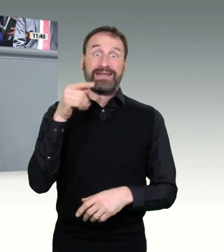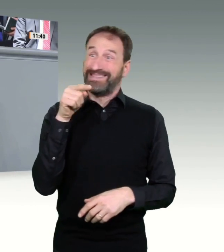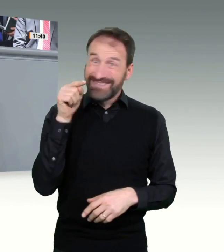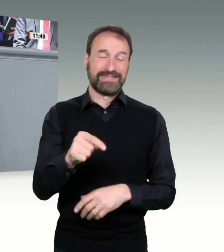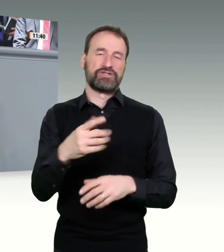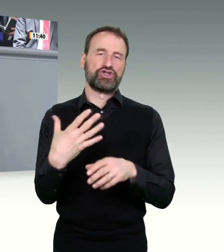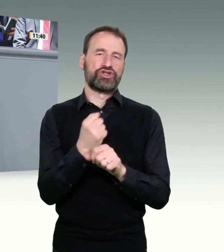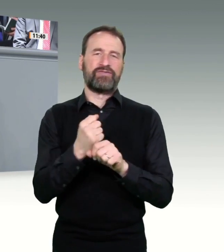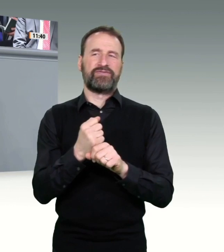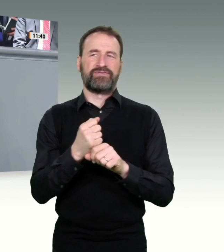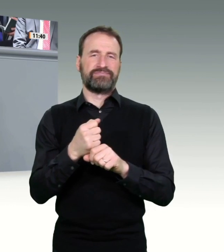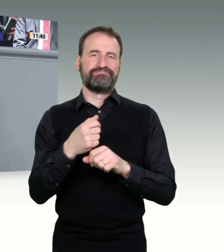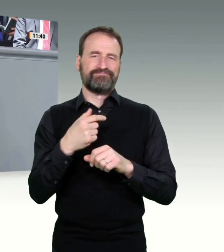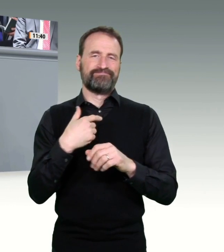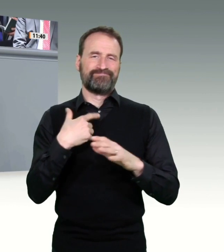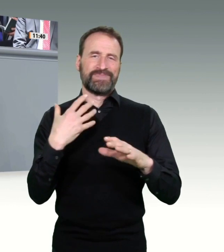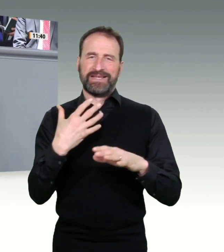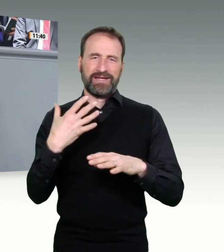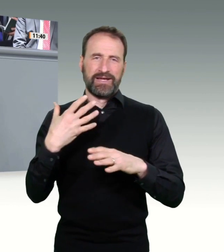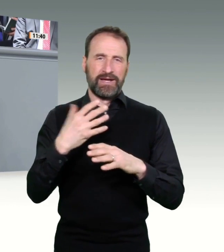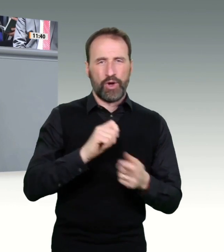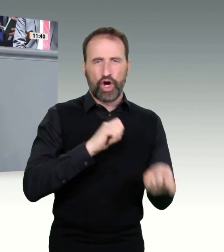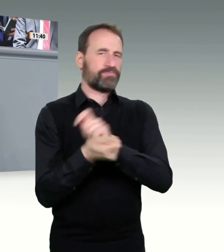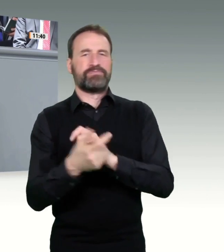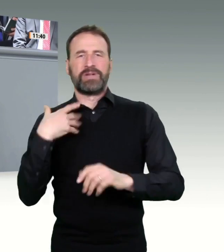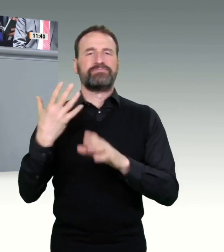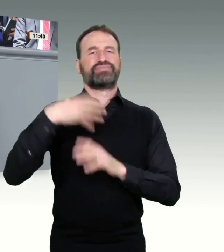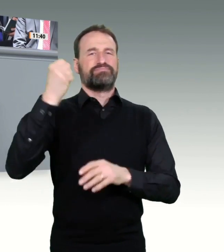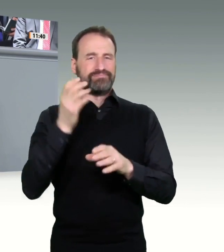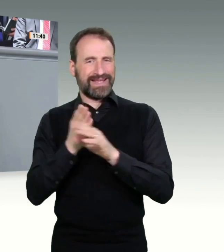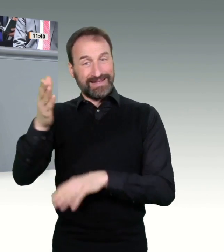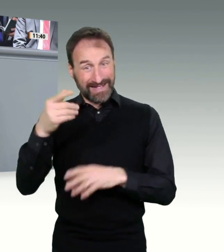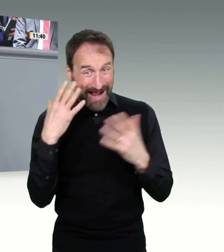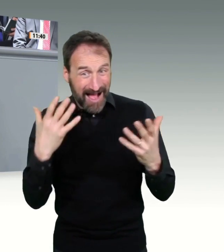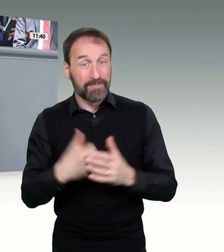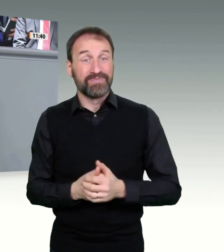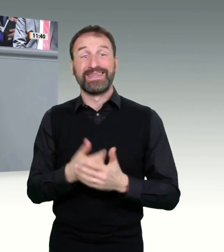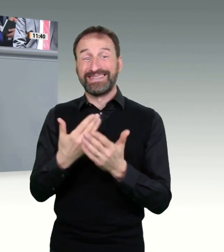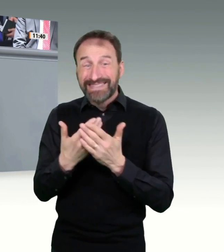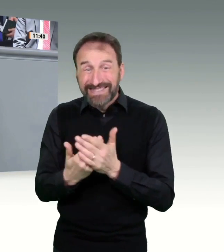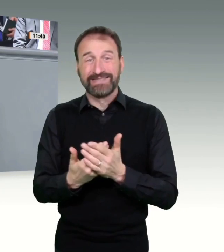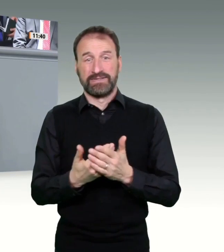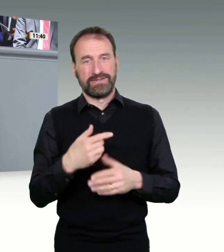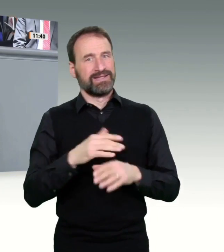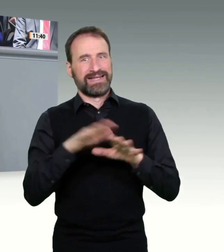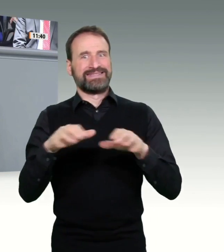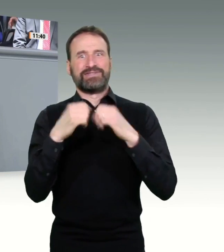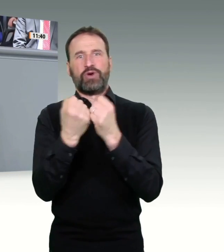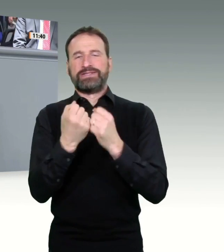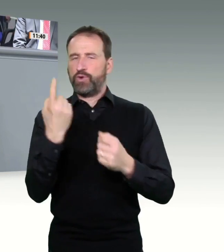Gesellschaft sind. Und ich bin froh, dass wir im niedergelassenen Bereich bei uns so ein hervorragendes System haben. Dann muss man eben zum heutigen Zeitpunkt sagen, wenn wir